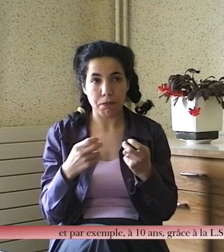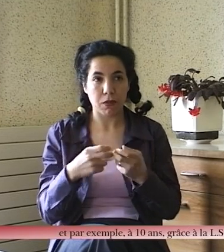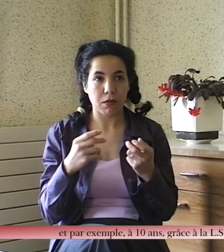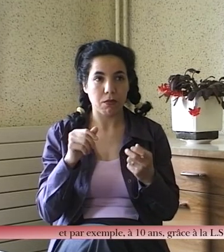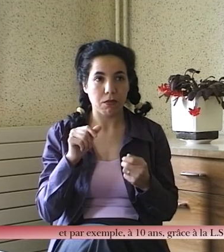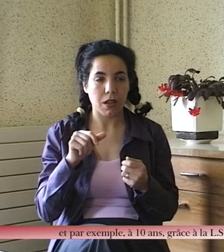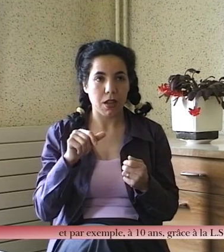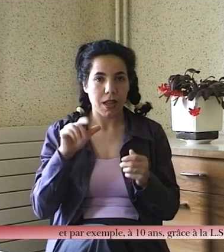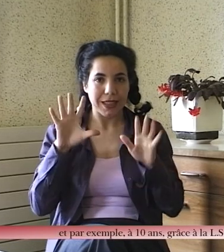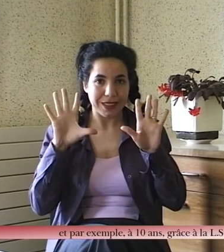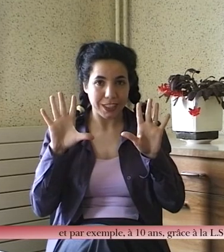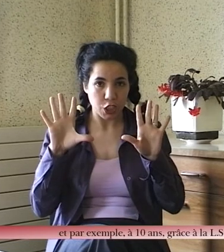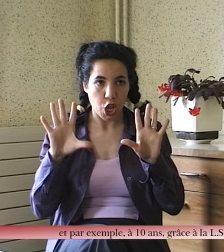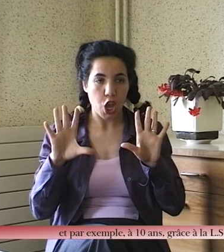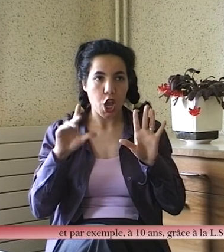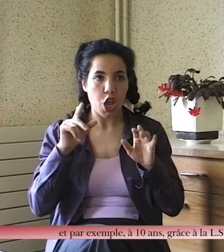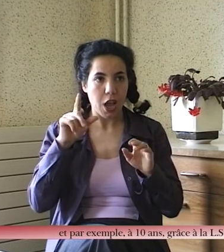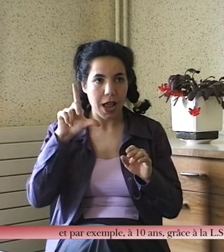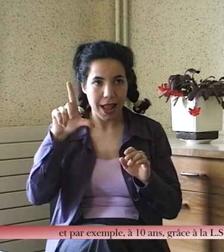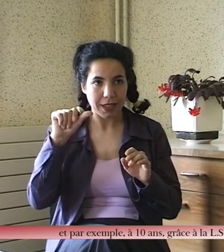et par exemple à 10 ans, grâce à la LSF,